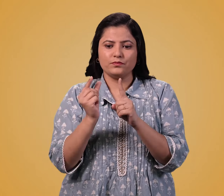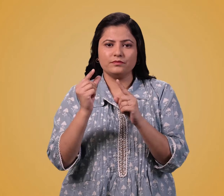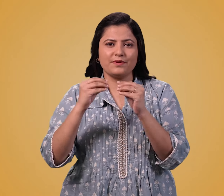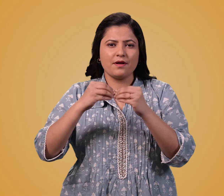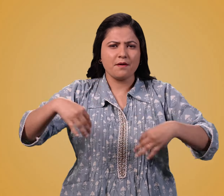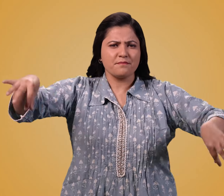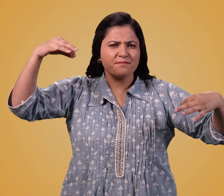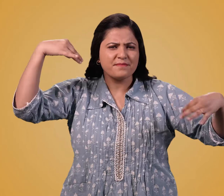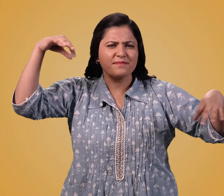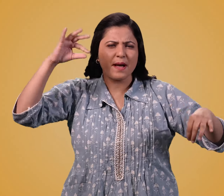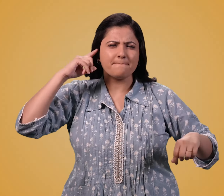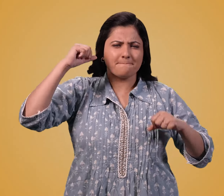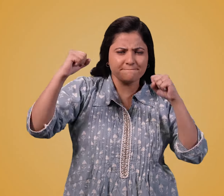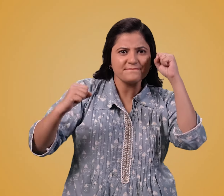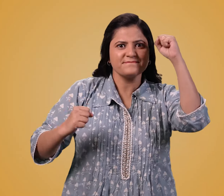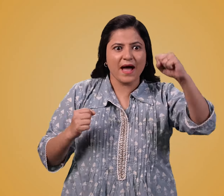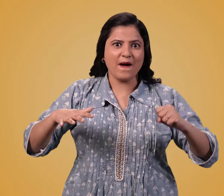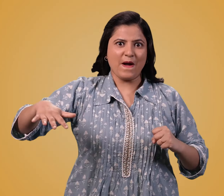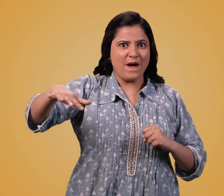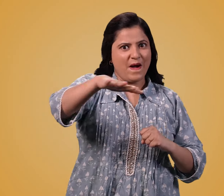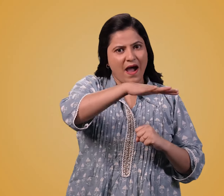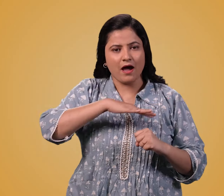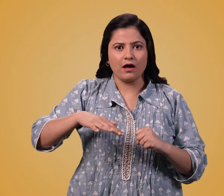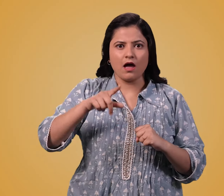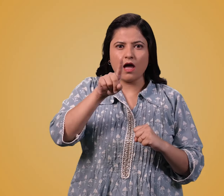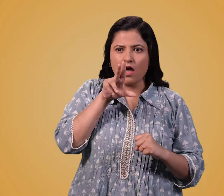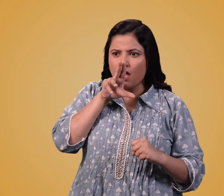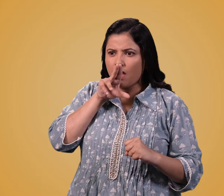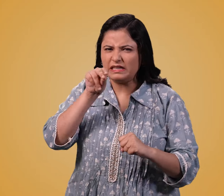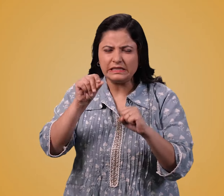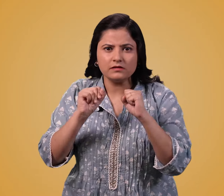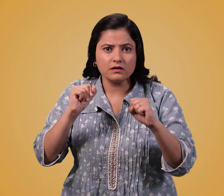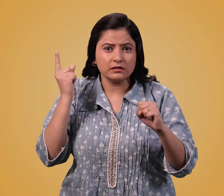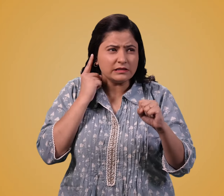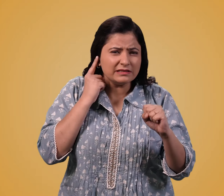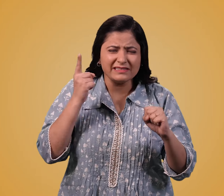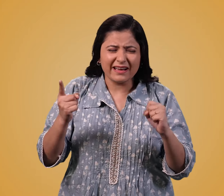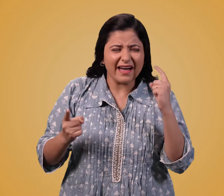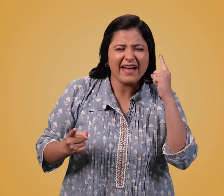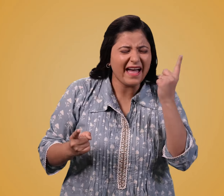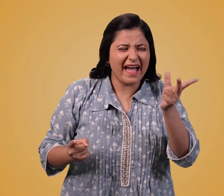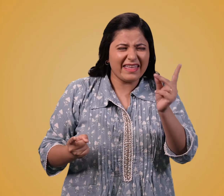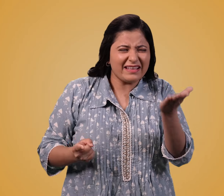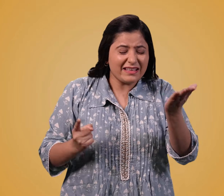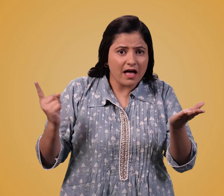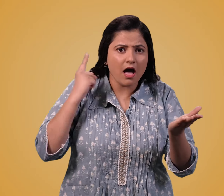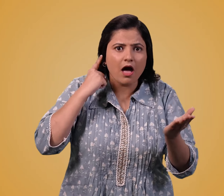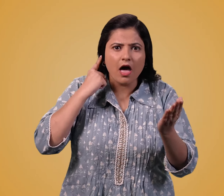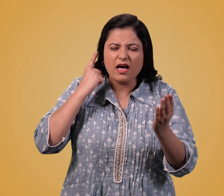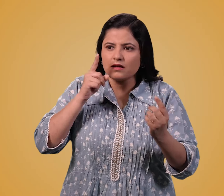हैं तो तेज संगीत के कारण लोगों से बात करना बहुत मुश्किल होता